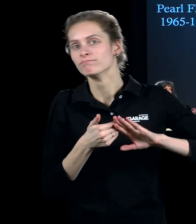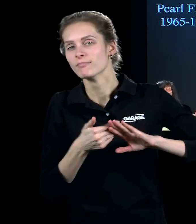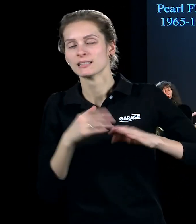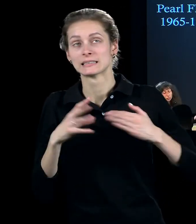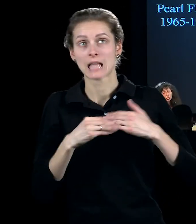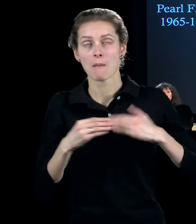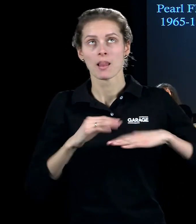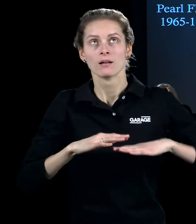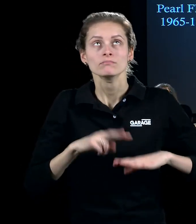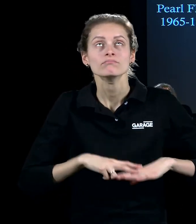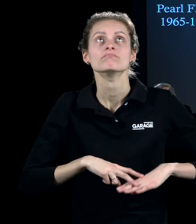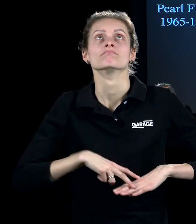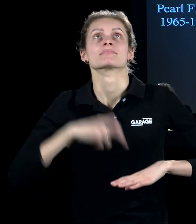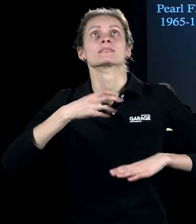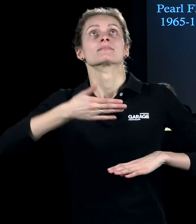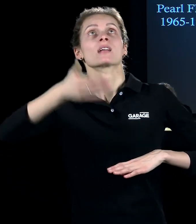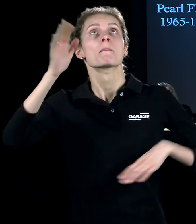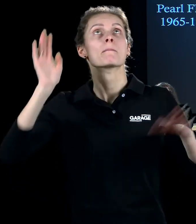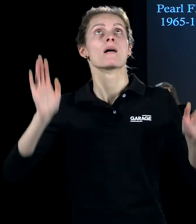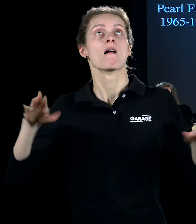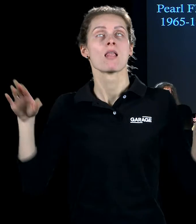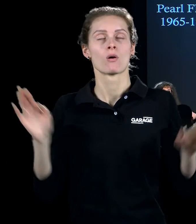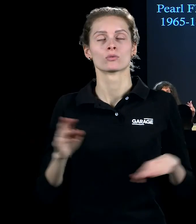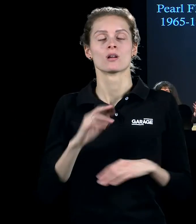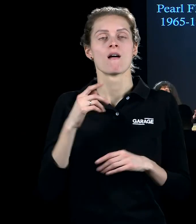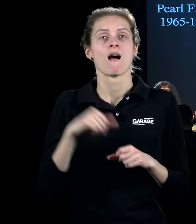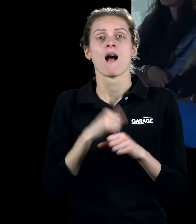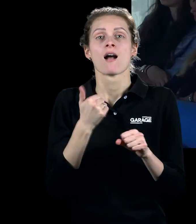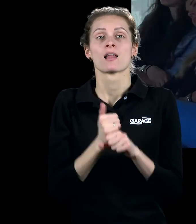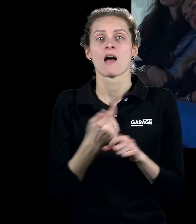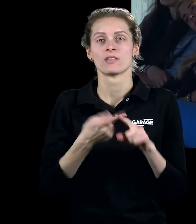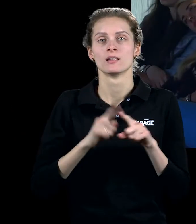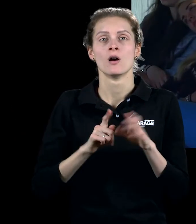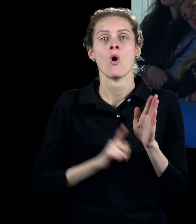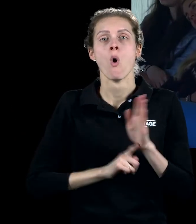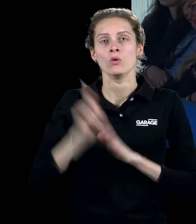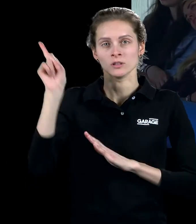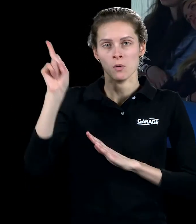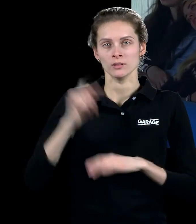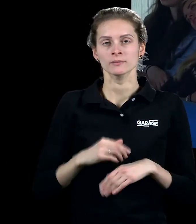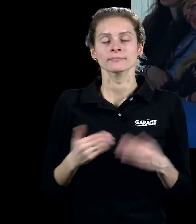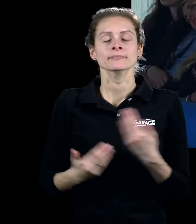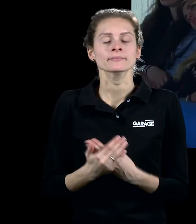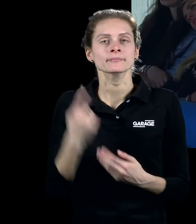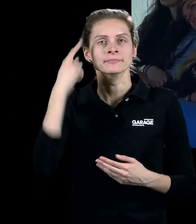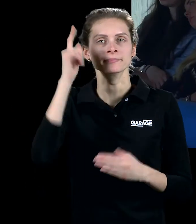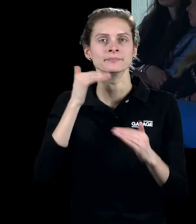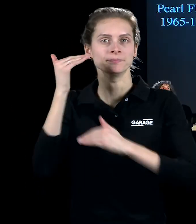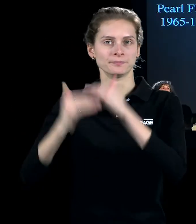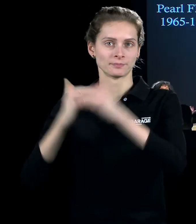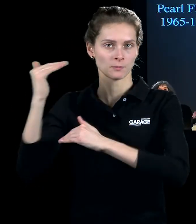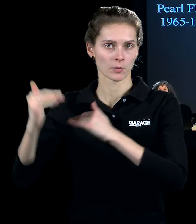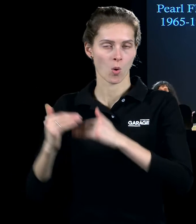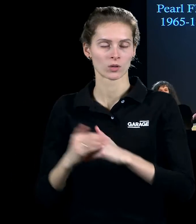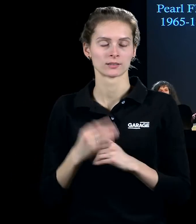обратиться к новому миру, в котором главное, что происходит, это идея космоса, это идея, как бы, новая идея прогресса, новая идея, как бы,